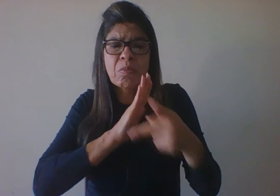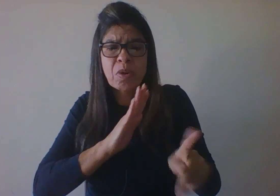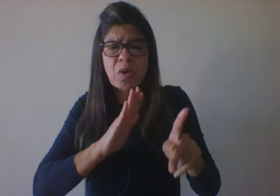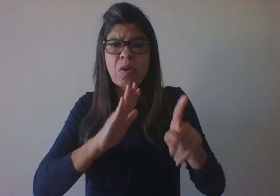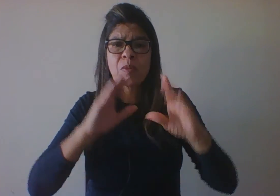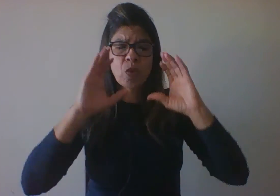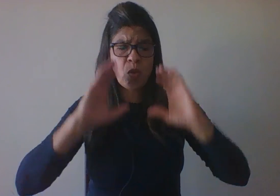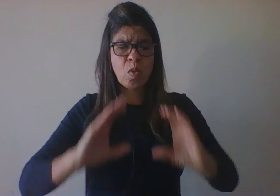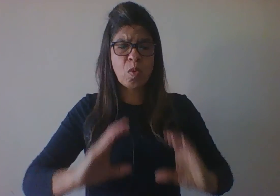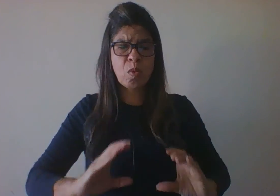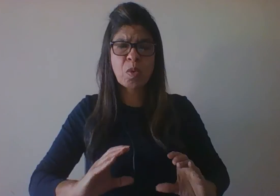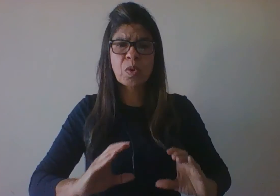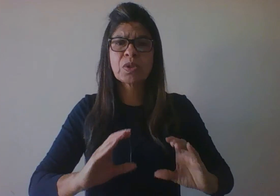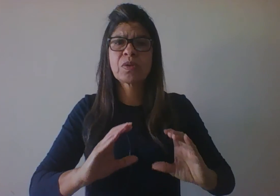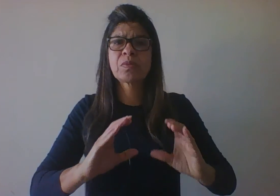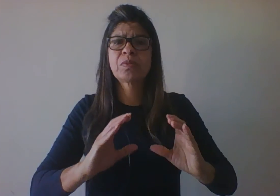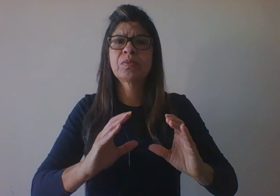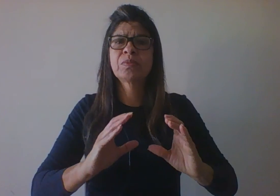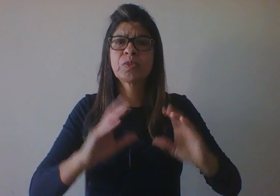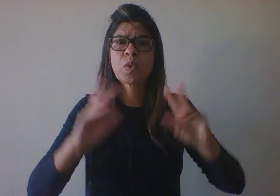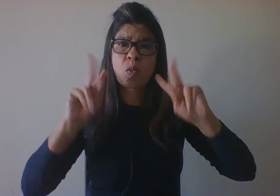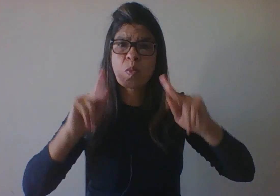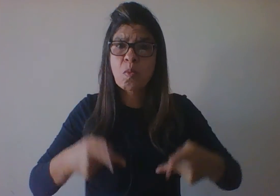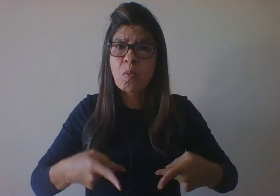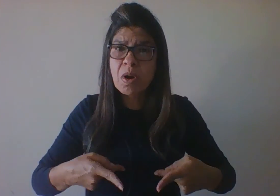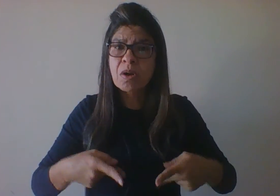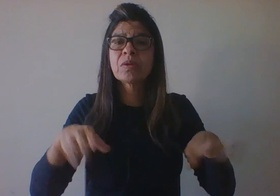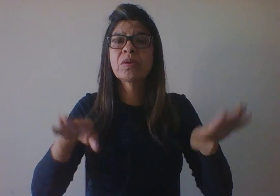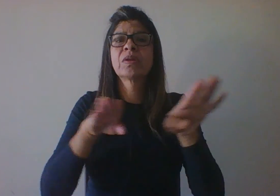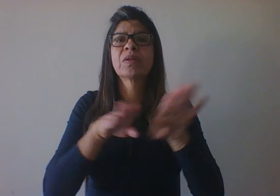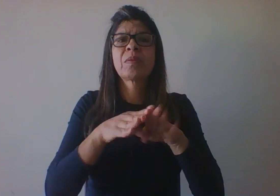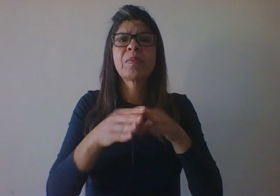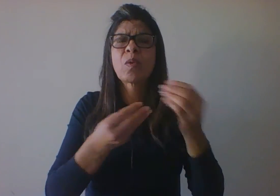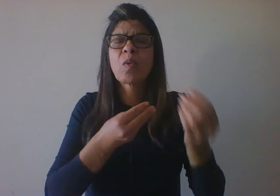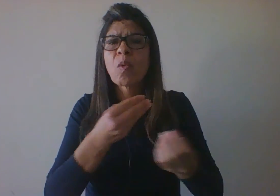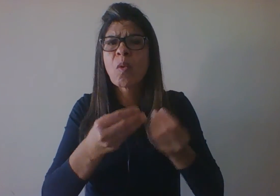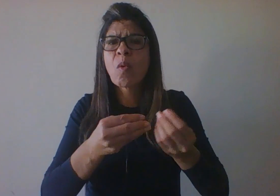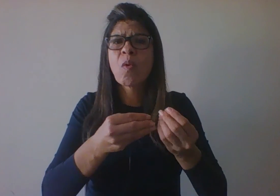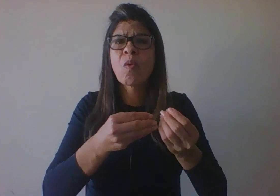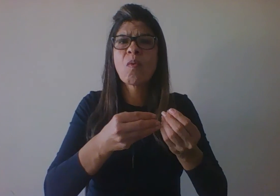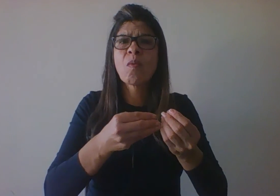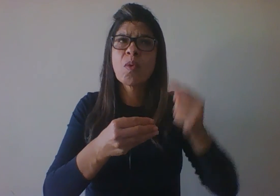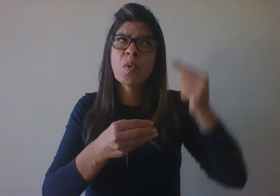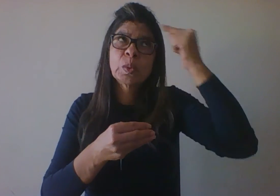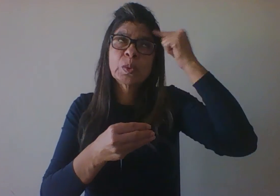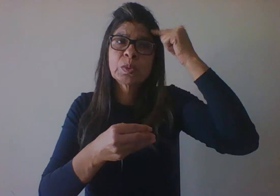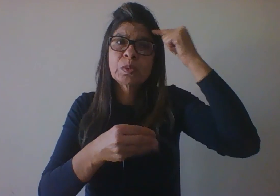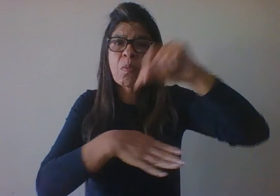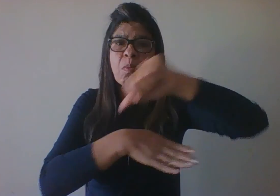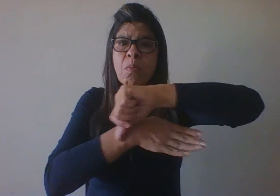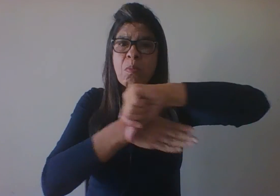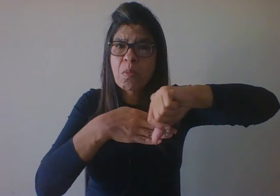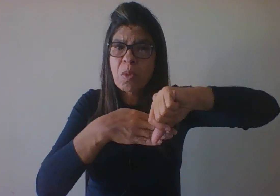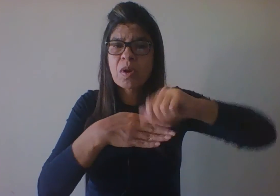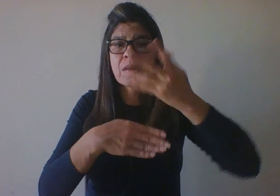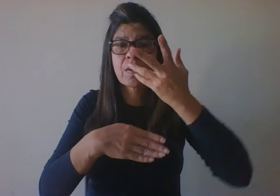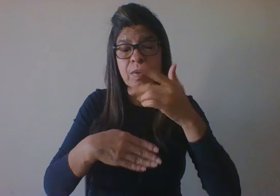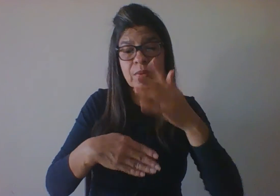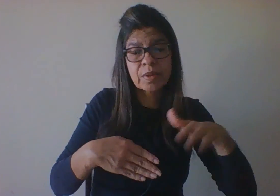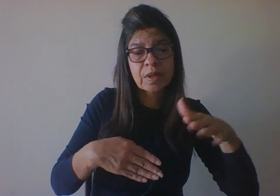discutir sobre o desenvolvimento do juízo moral na criança e no adolescente. Então, vejam que é um conteúdo vasto,